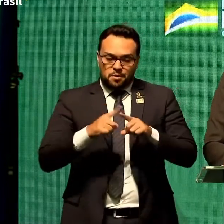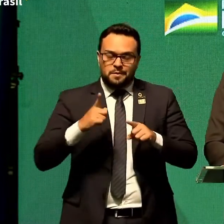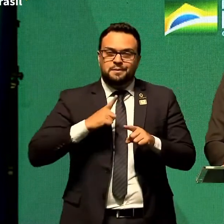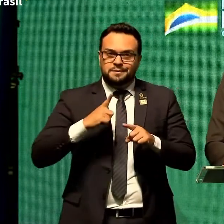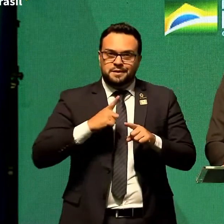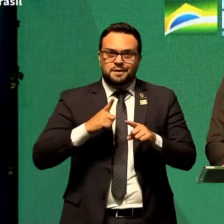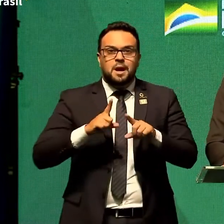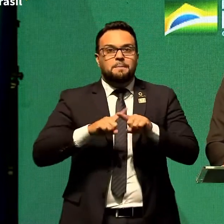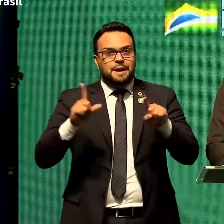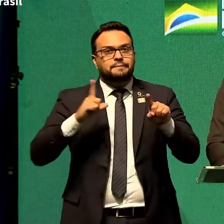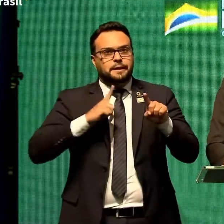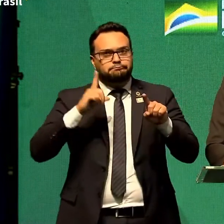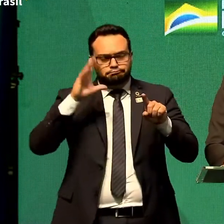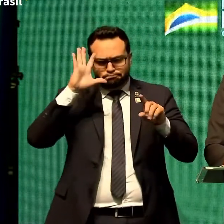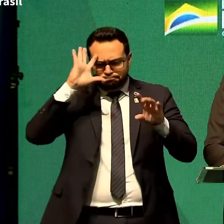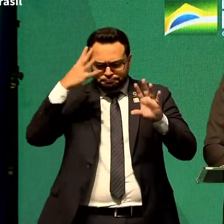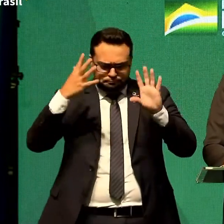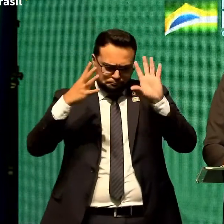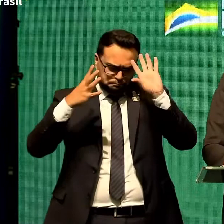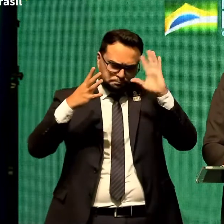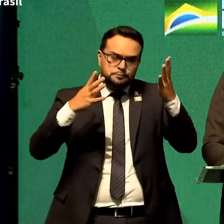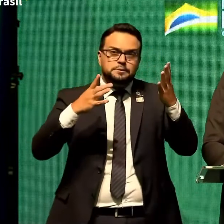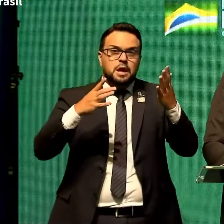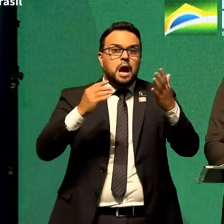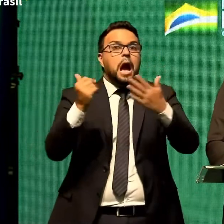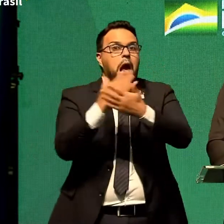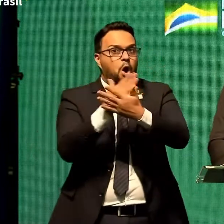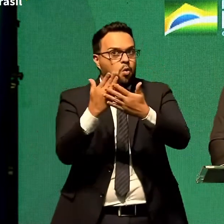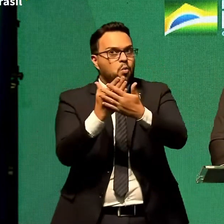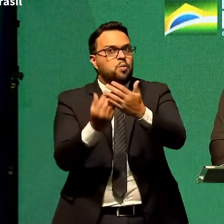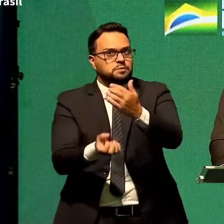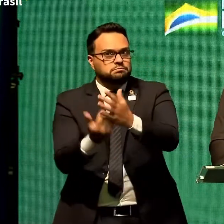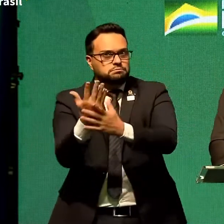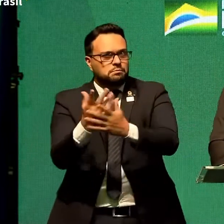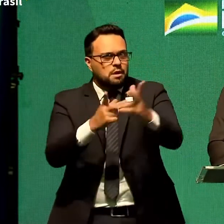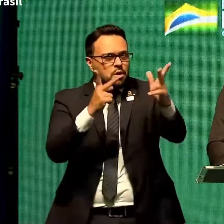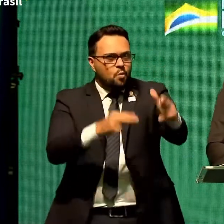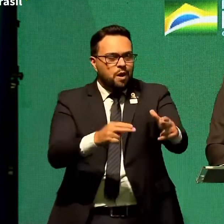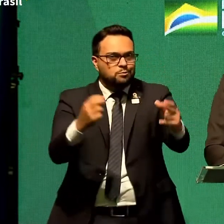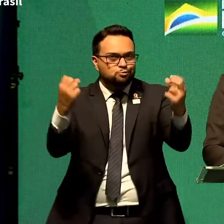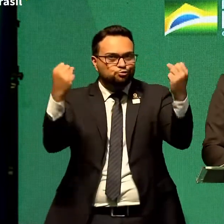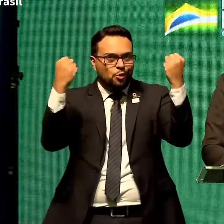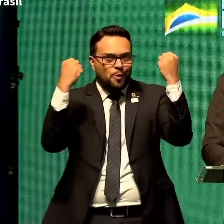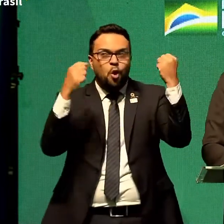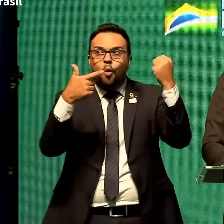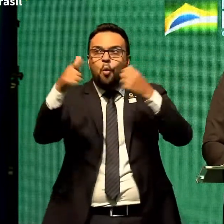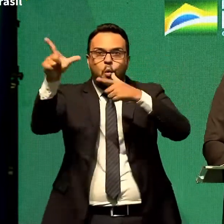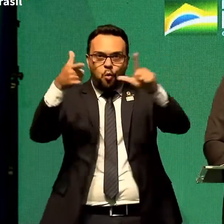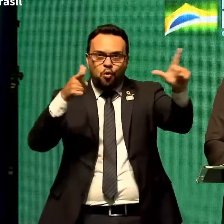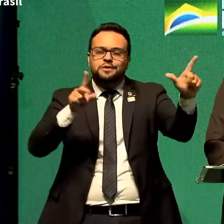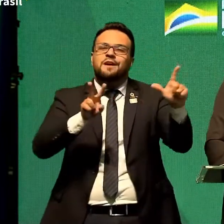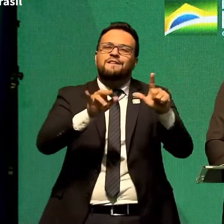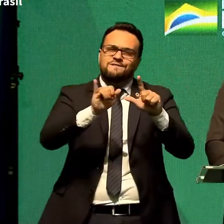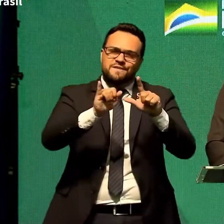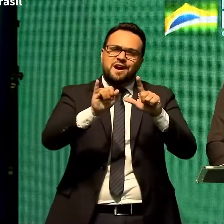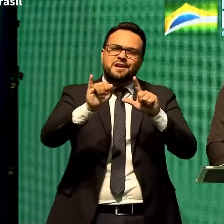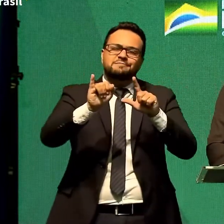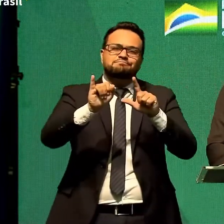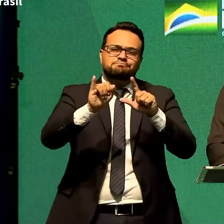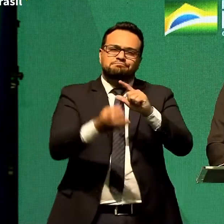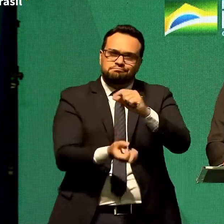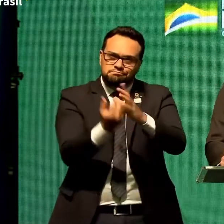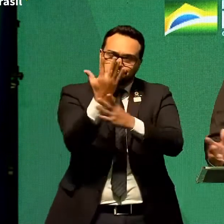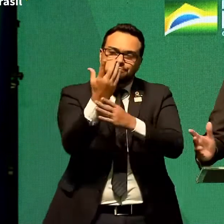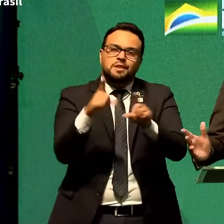algumas aparecem como a de Chapecó outras virão como disse desde o